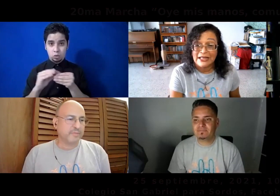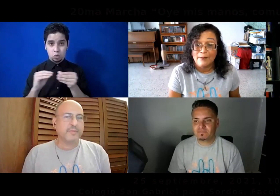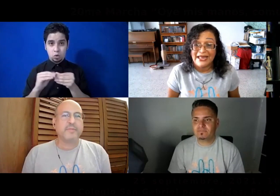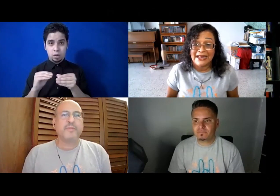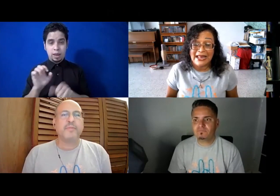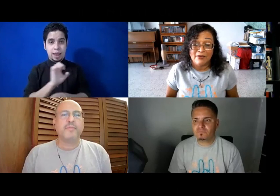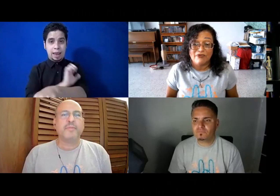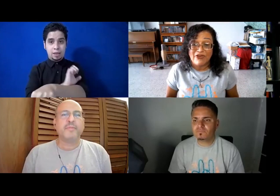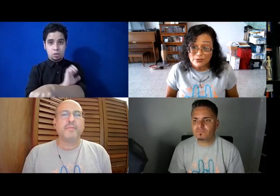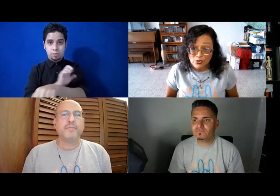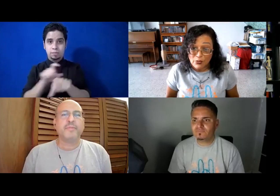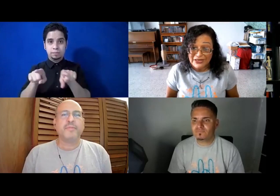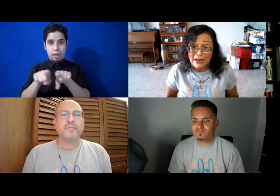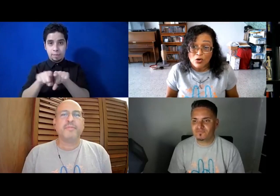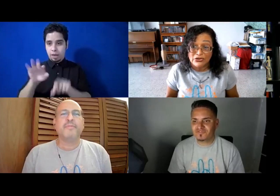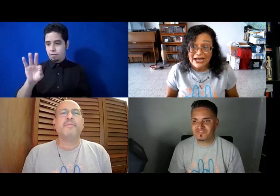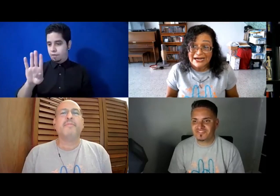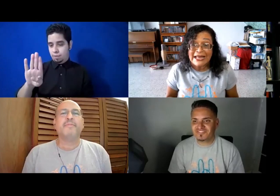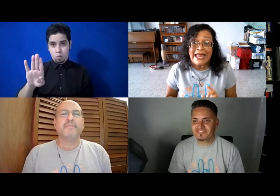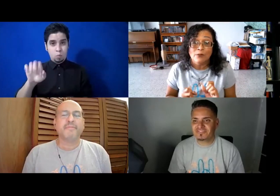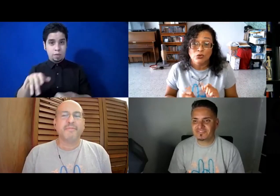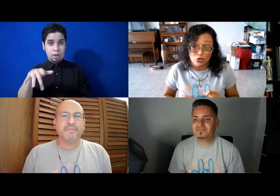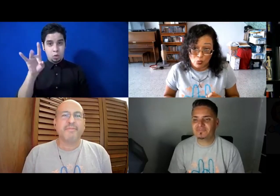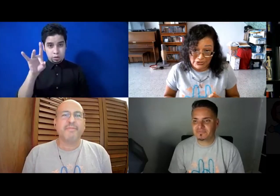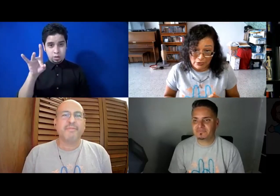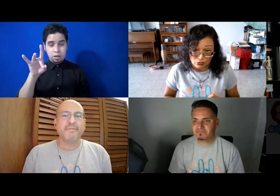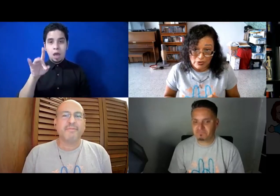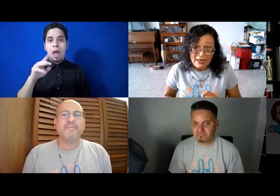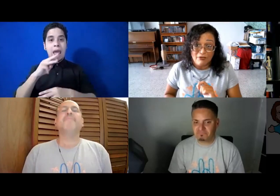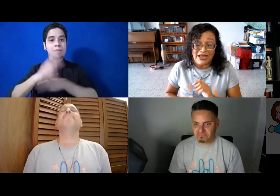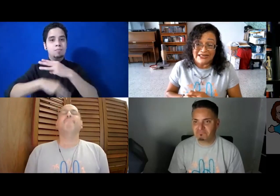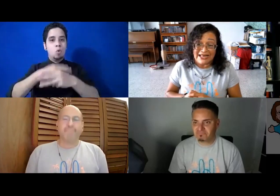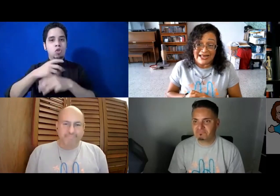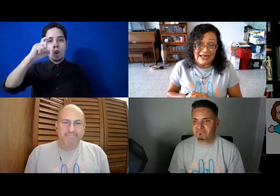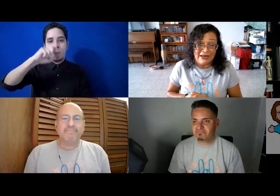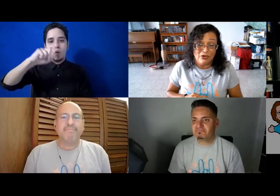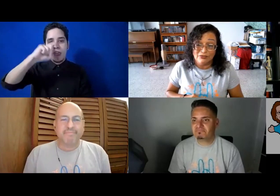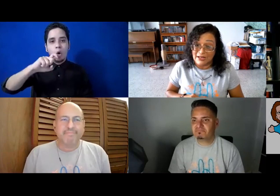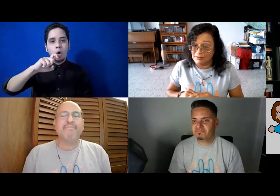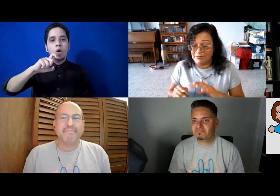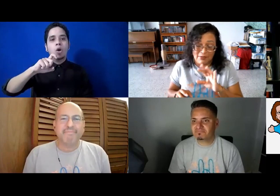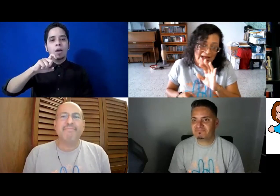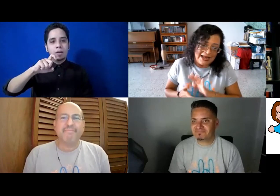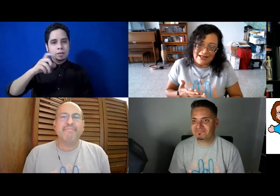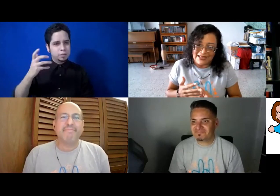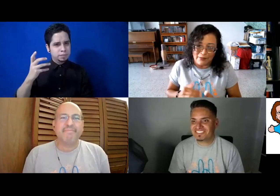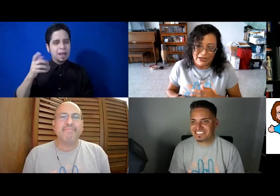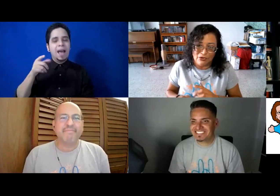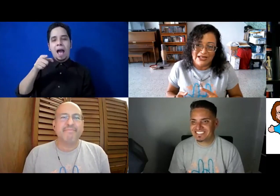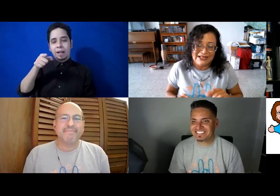también en Facebook puedes encontrar el mundo de los muñecos. Fíjate que ellos te van a encantar porque ellos tienen